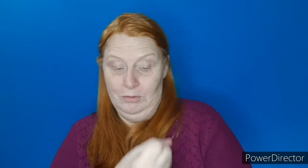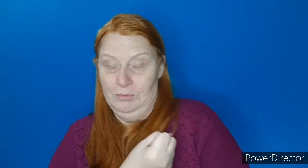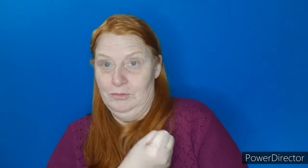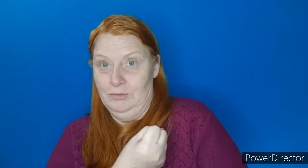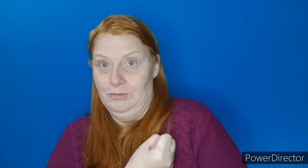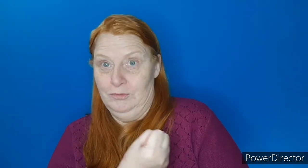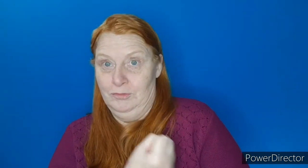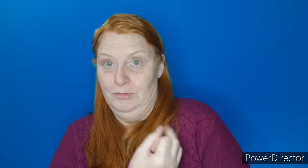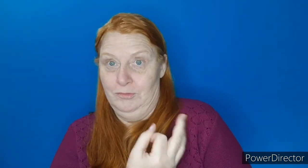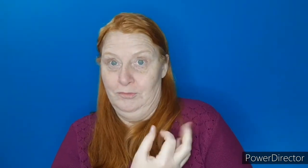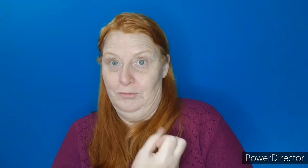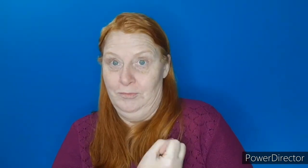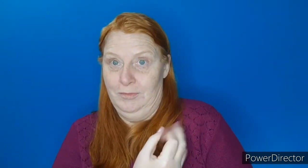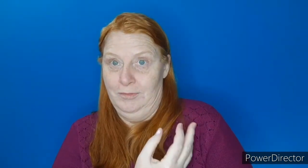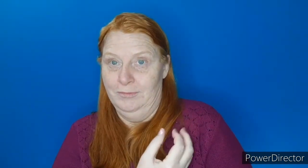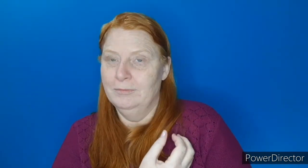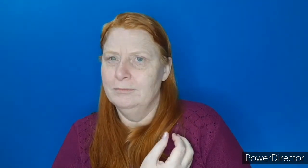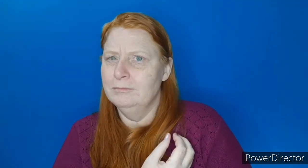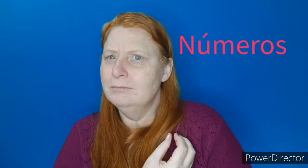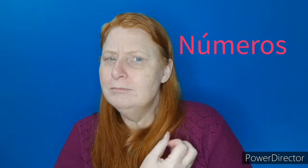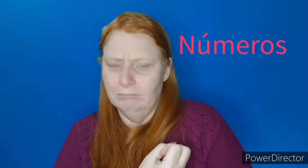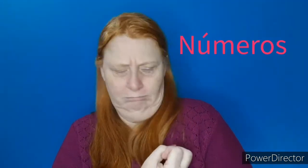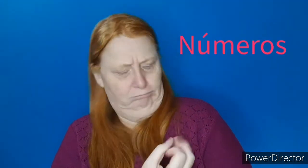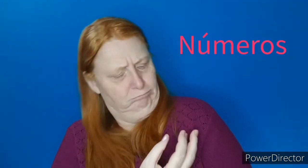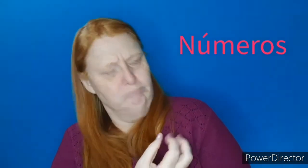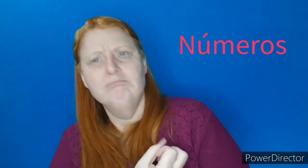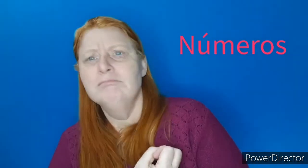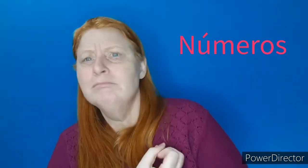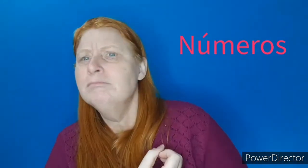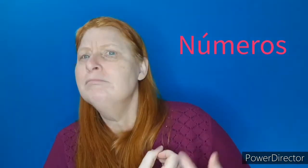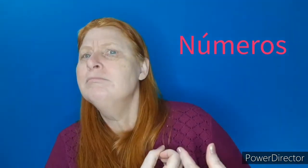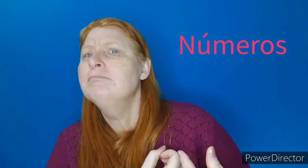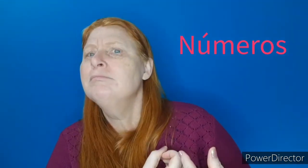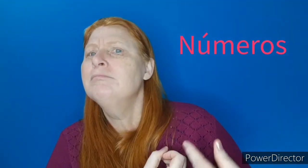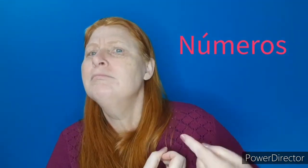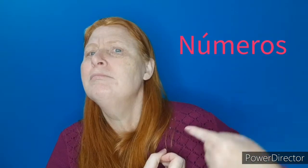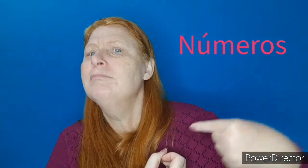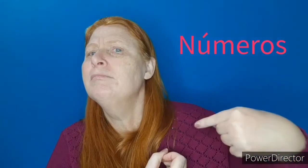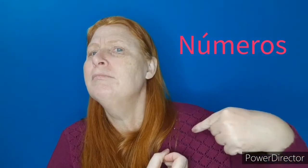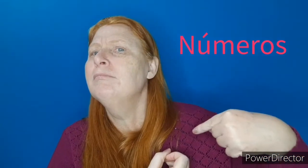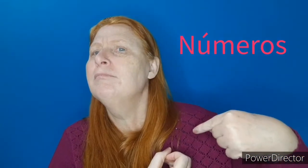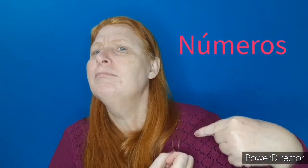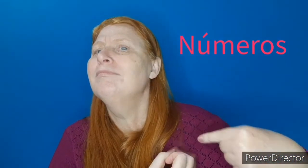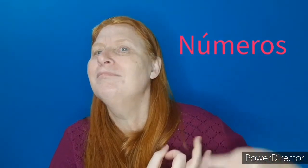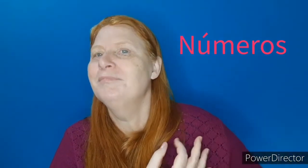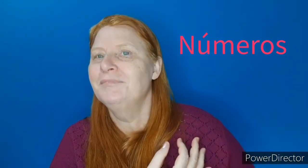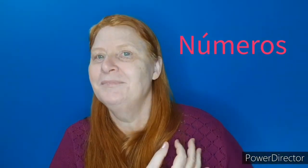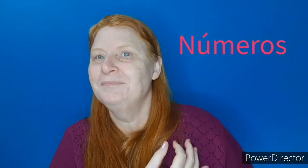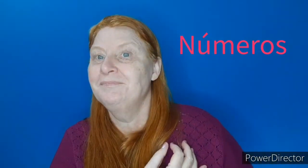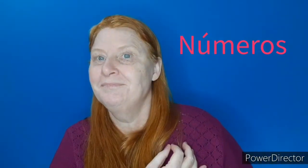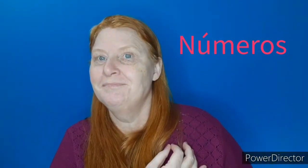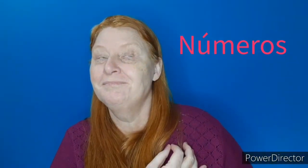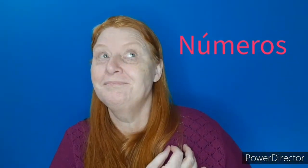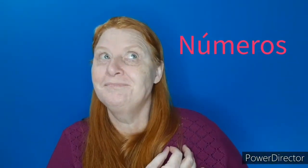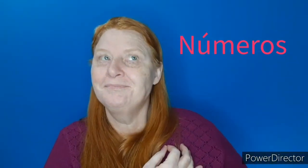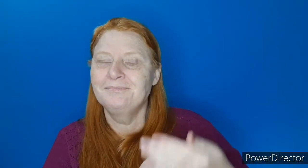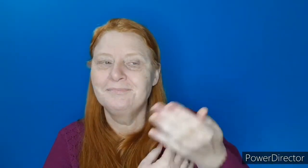Hoje, nós vamos aprender sobre os números. Por que os números? Os